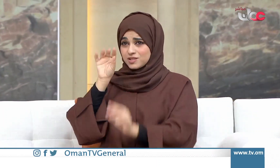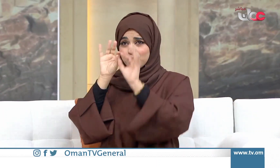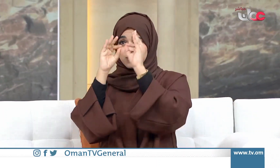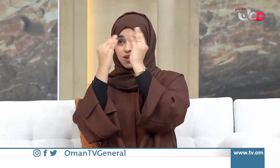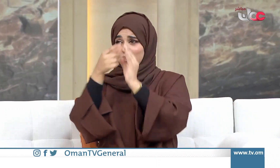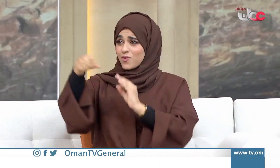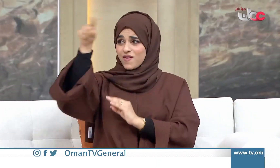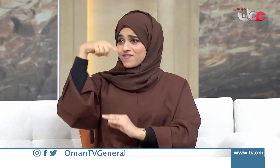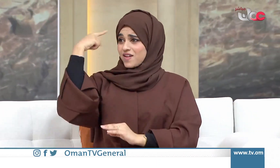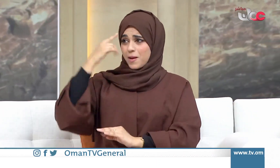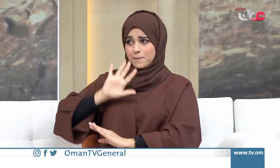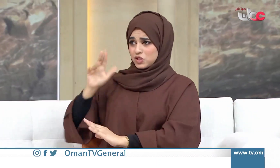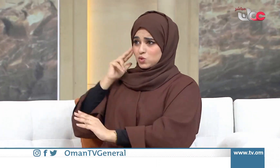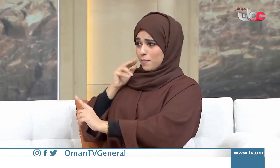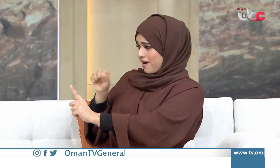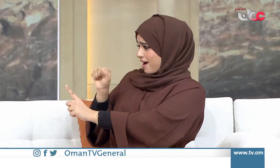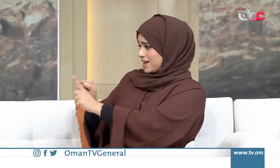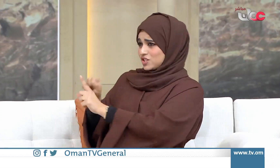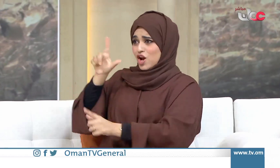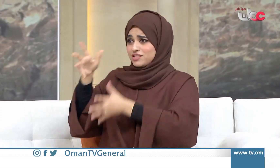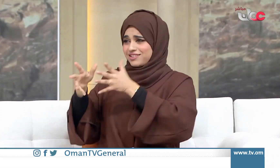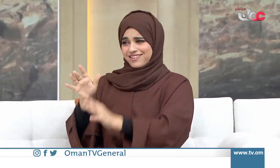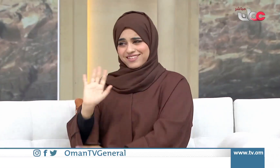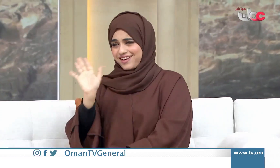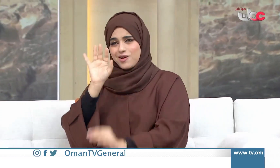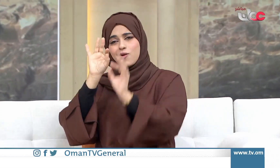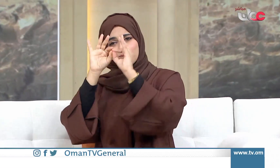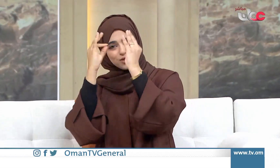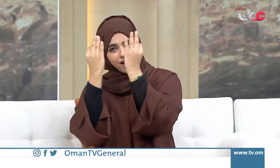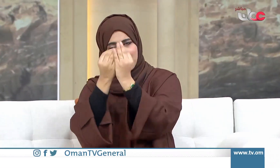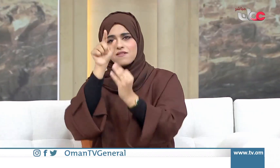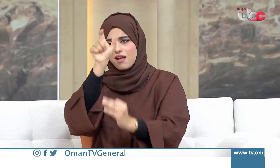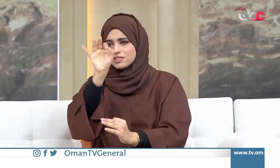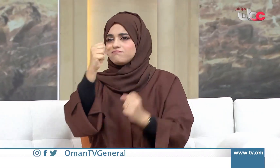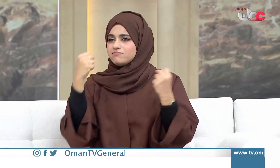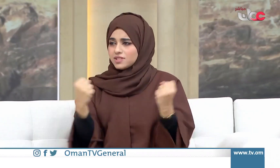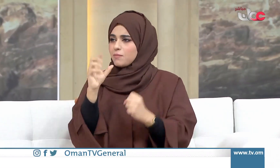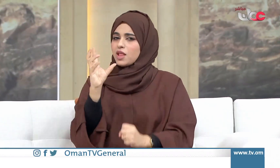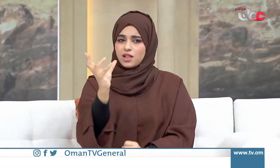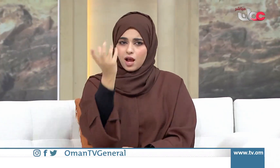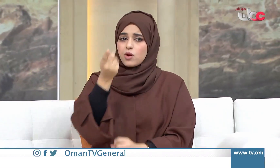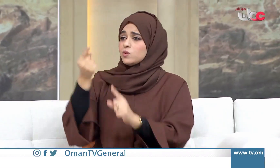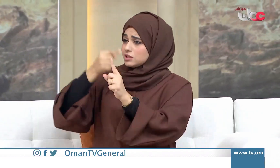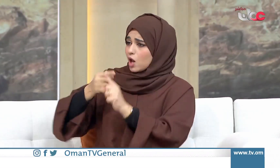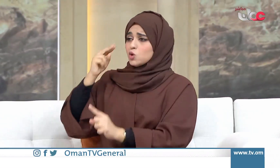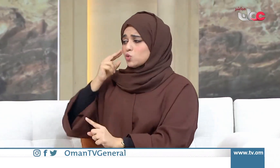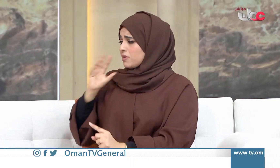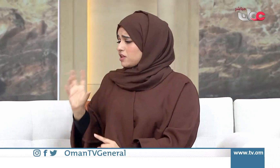التدريبية والتأهيلية الأشخاص أو المجتمع يظن أن لغة